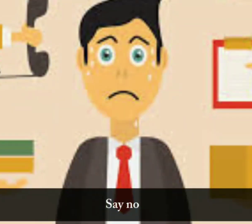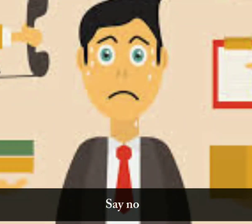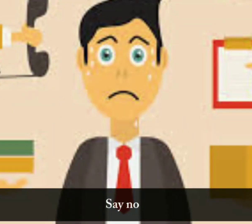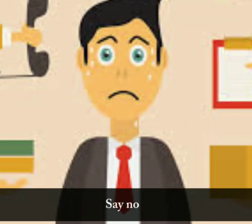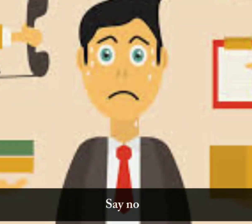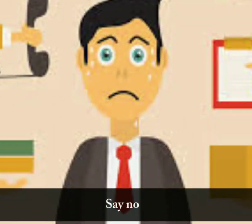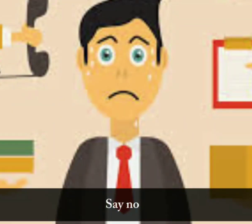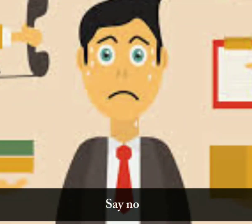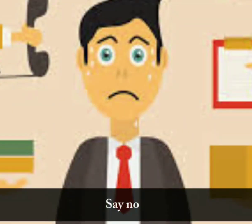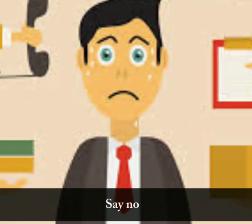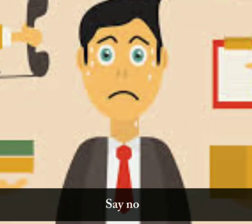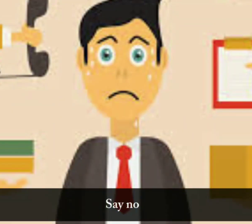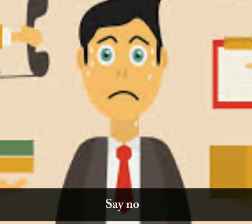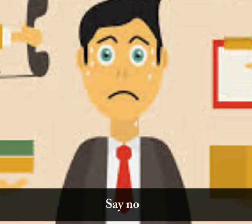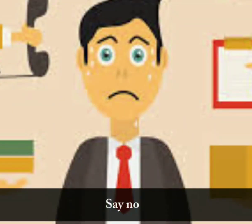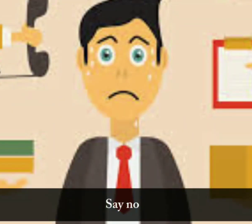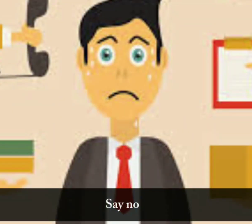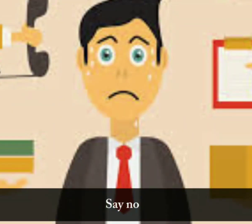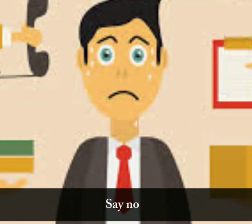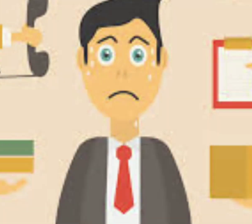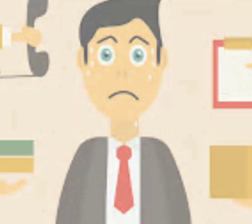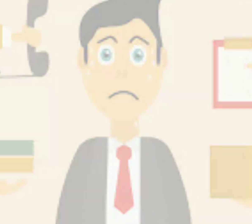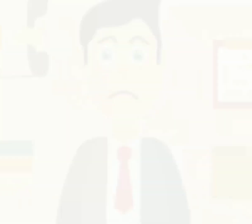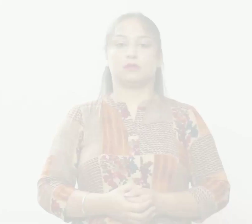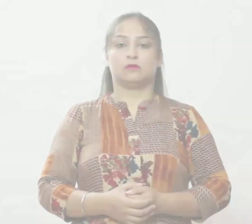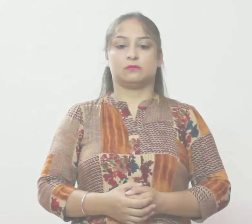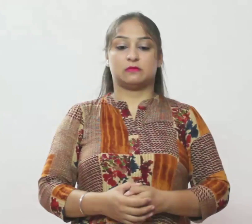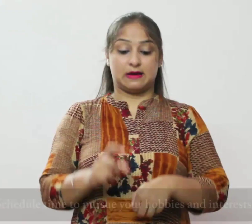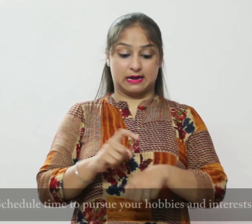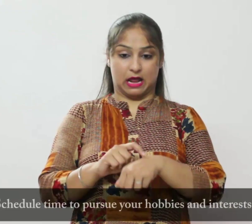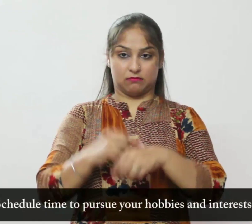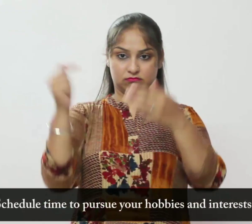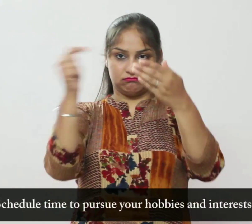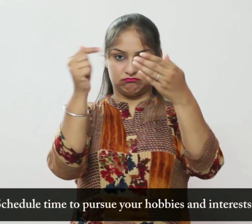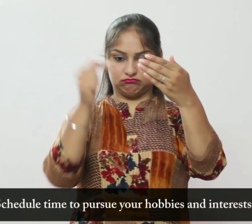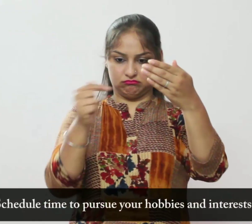अपने शौक और हितों को आगे बढ़ाने के दिए समय निध्धारत करें।